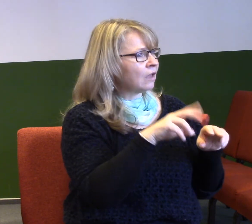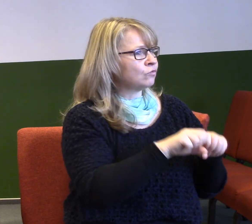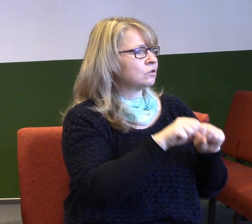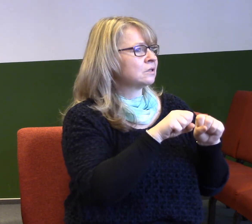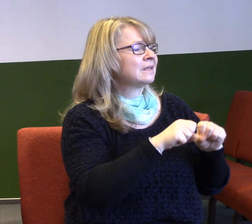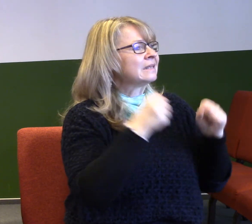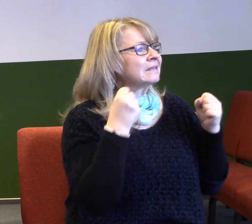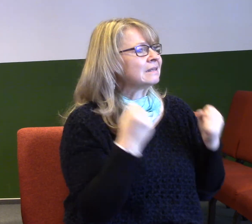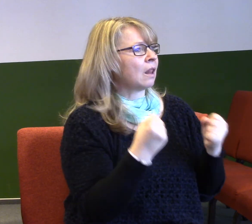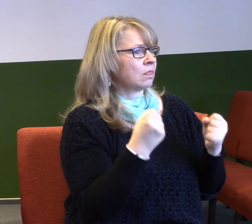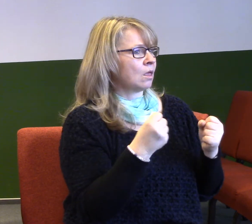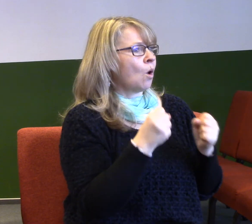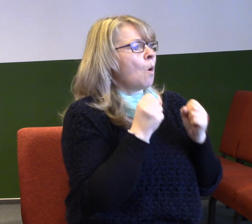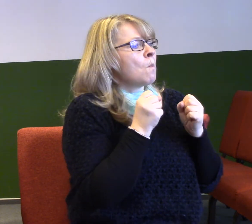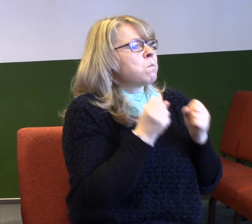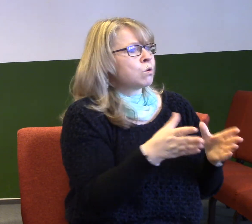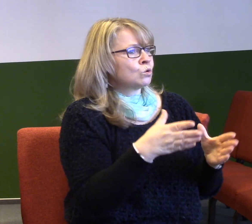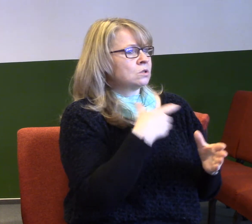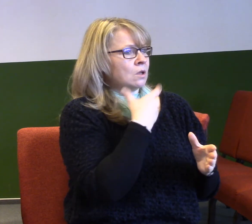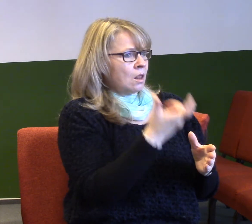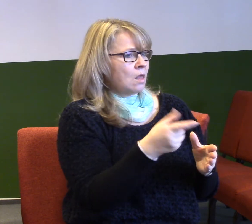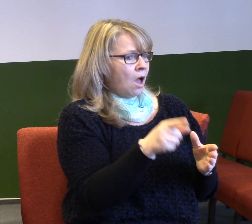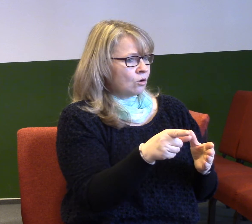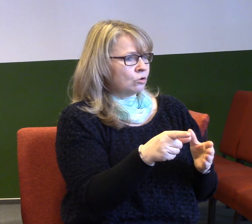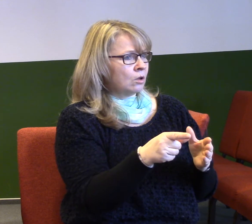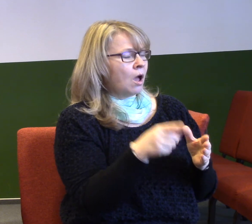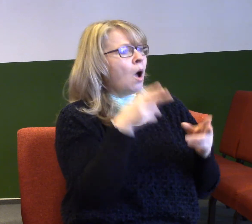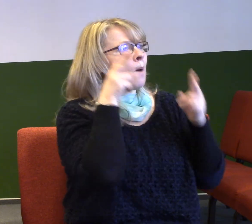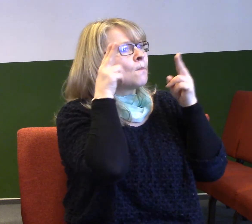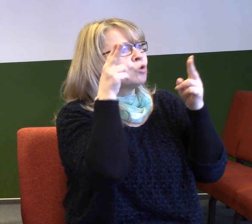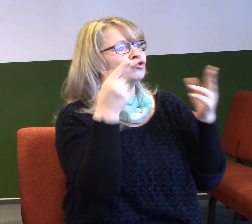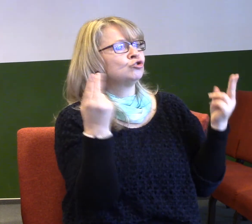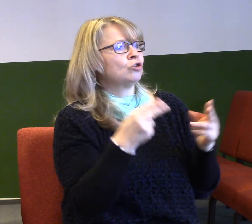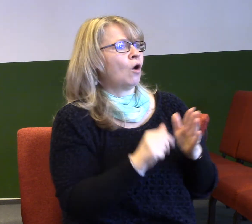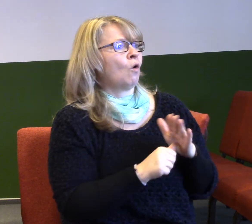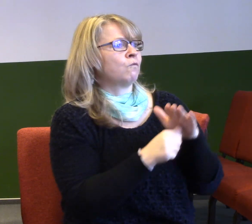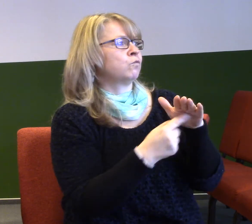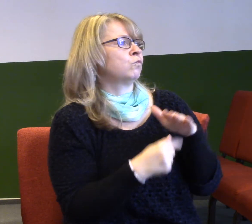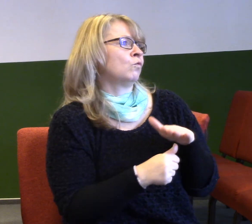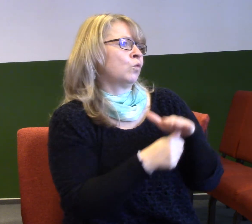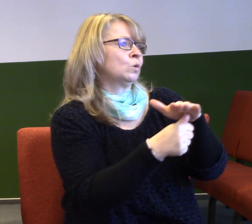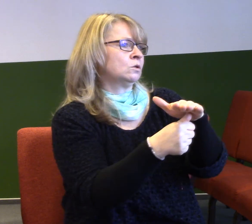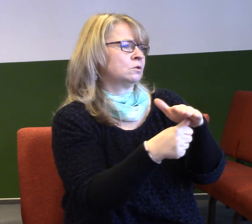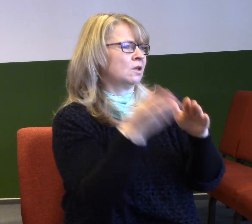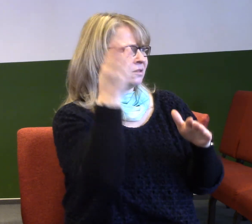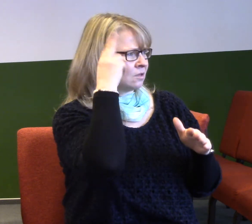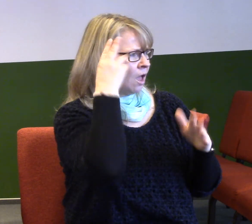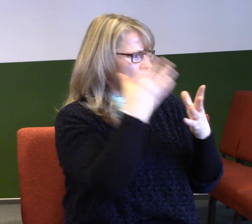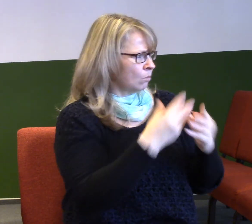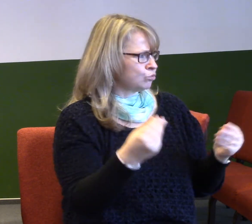izraelský národ a Mojžíš byl vůdce, který to všechno vedl. Zná mi příběh rozdělení rudého moře a teďka, a nějak pán